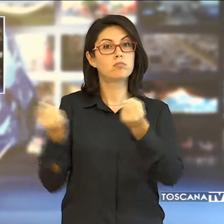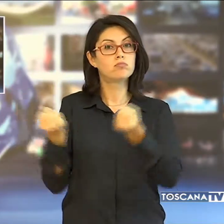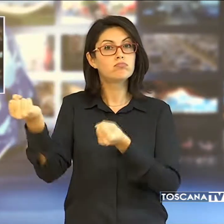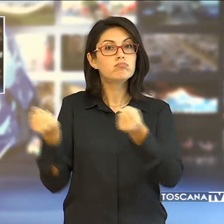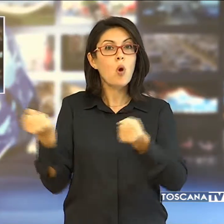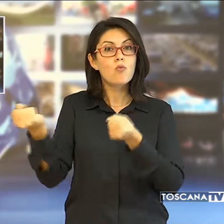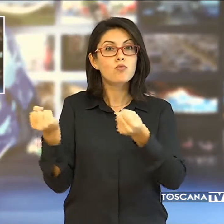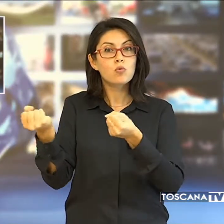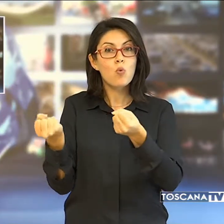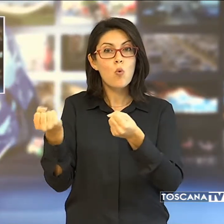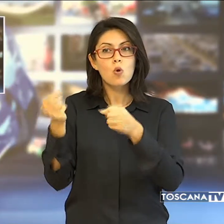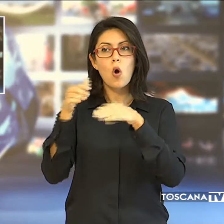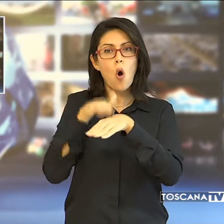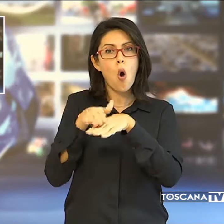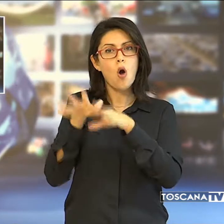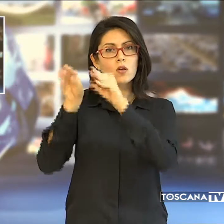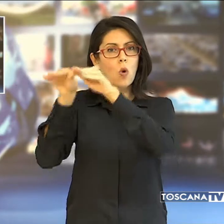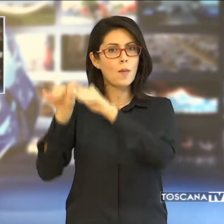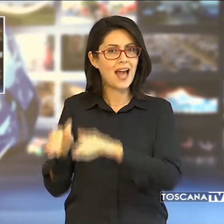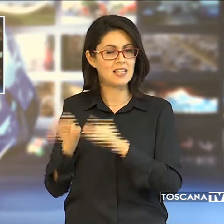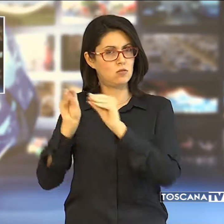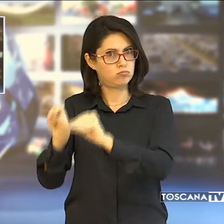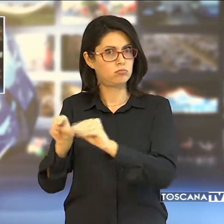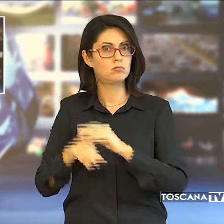furgone usato come magazzino.